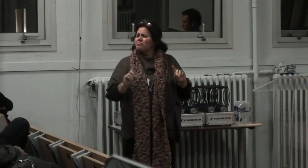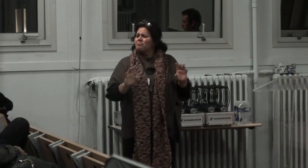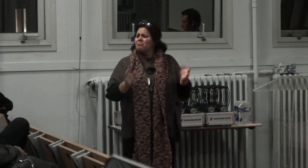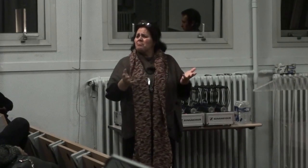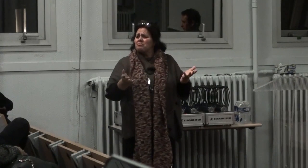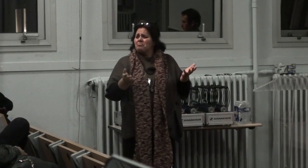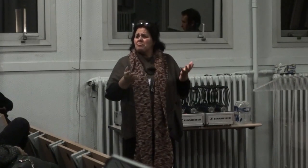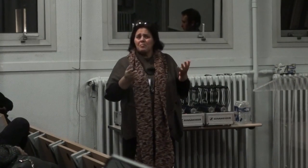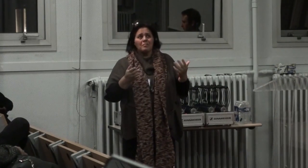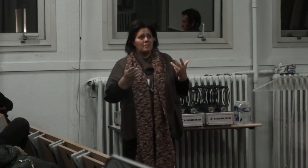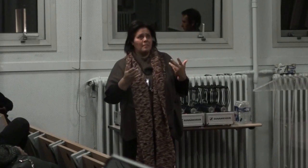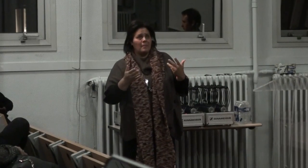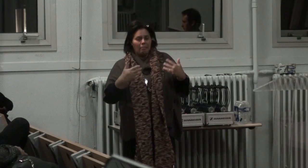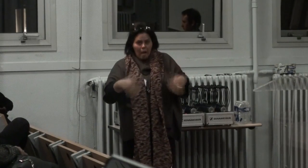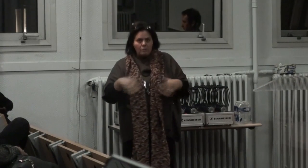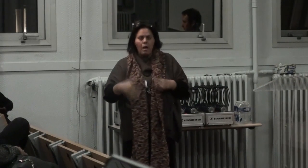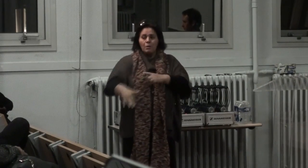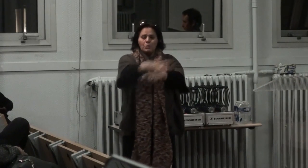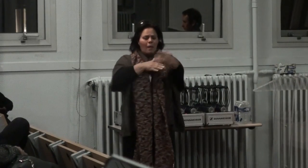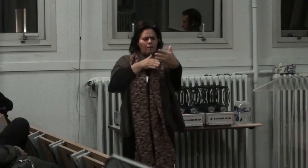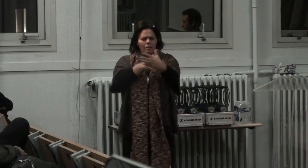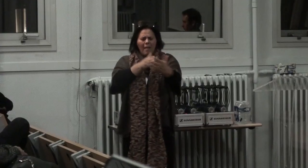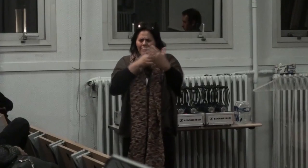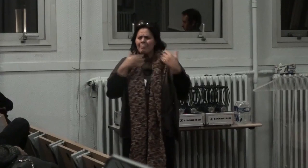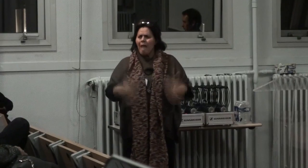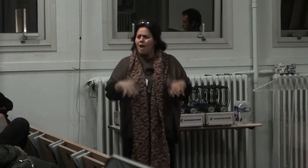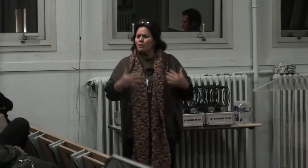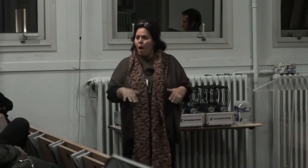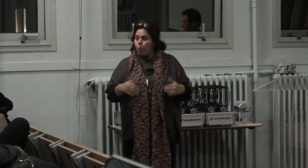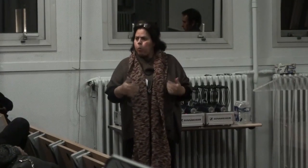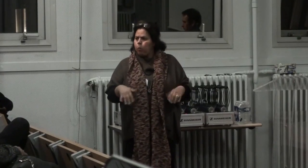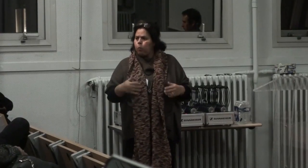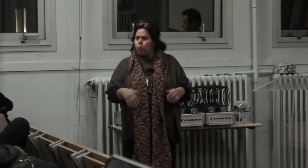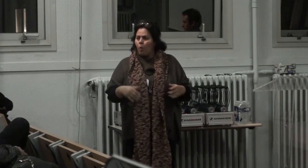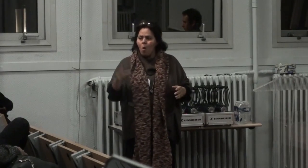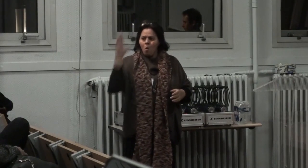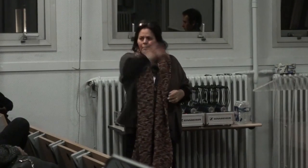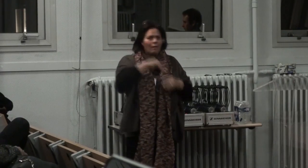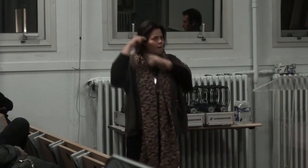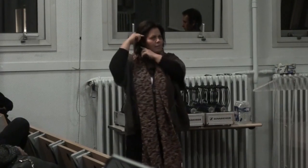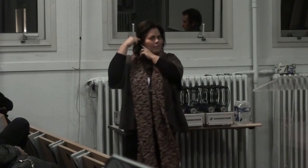ça pas du tout alors bien sûr la vie est déjà assez compliquée